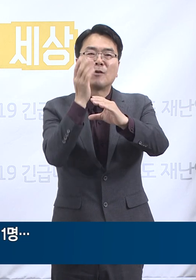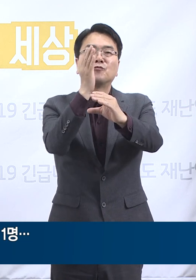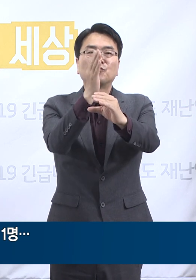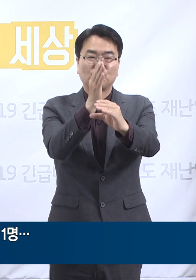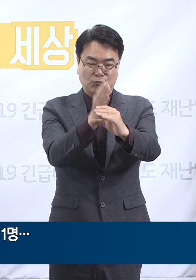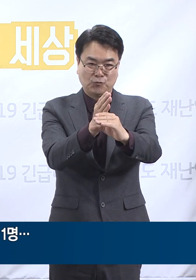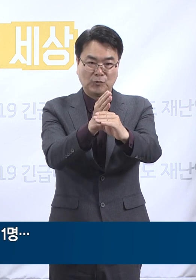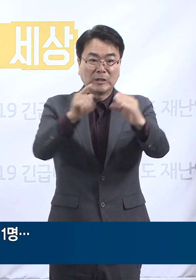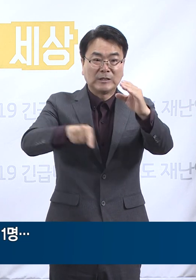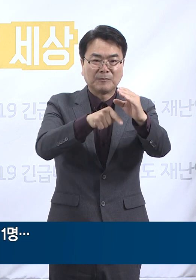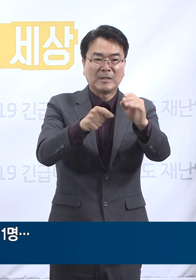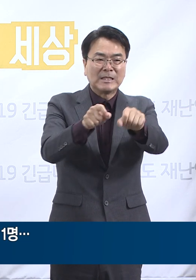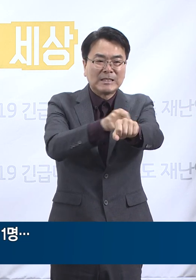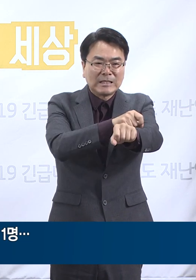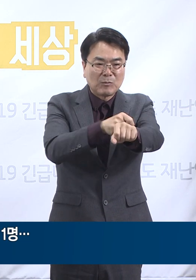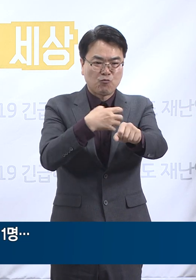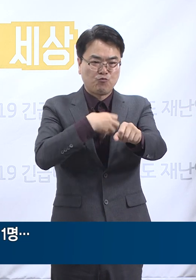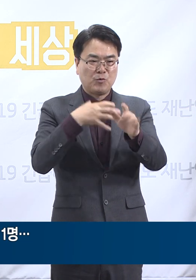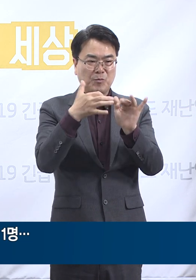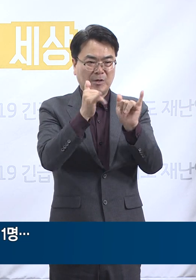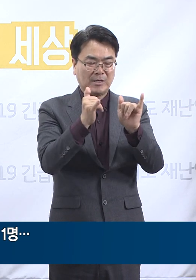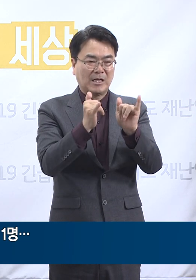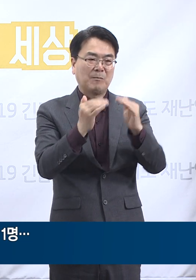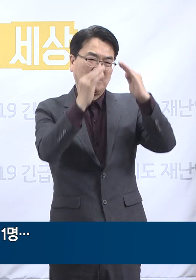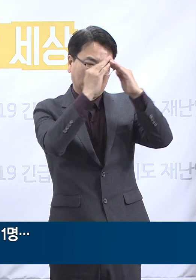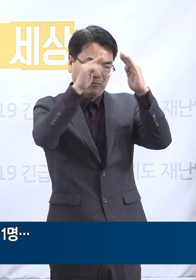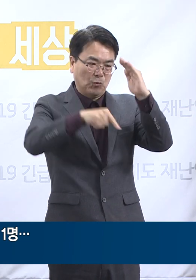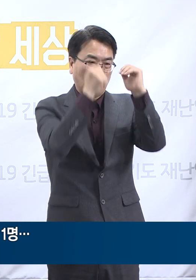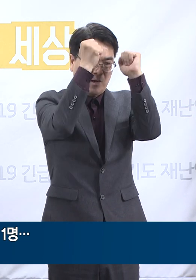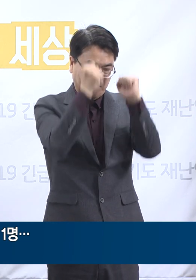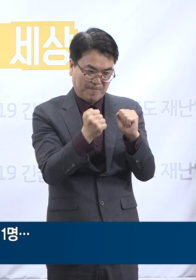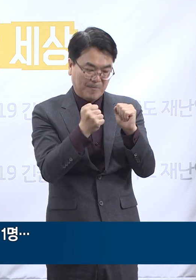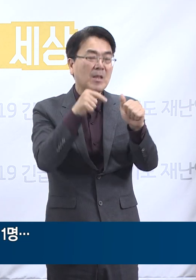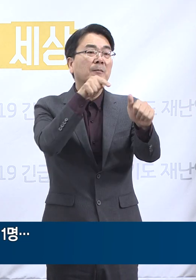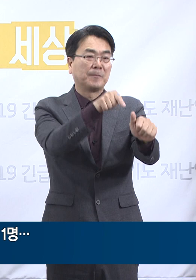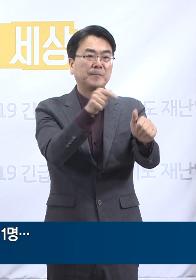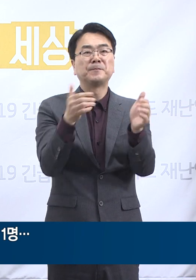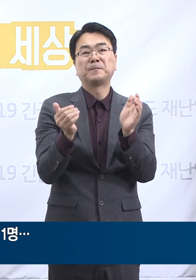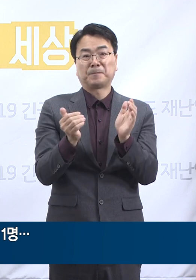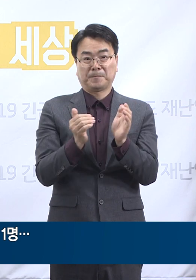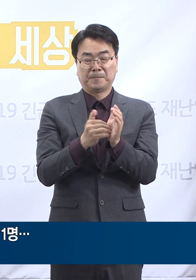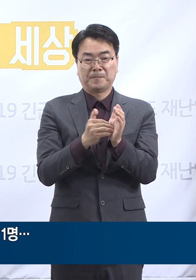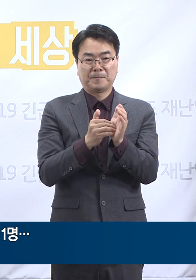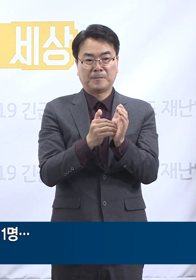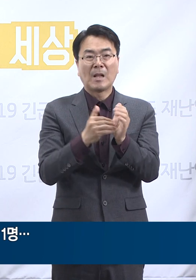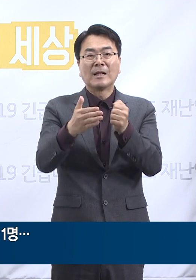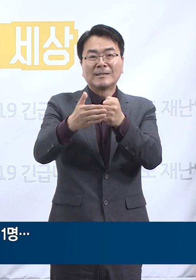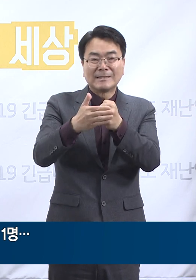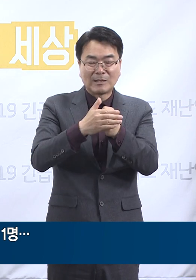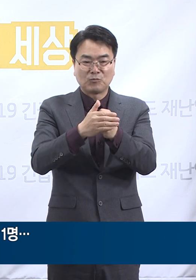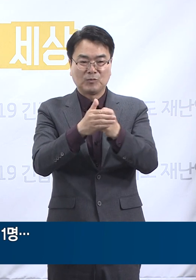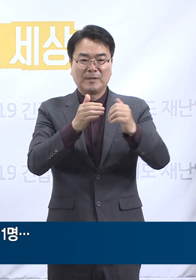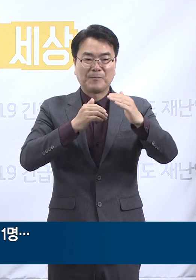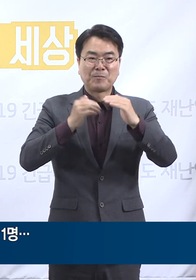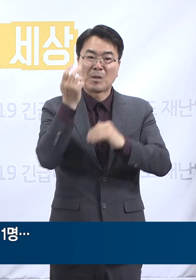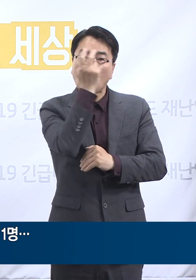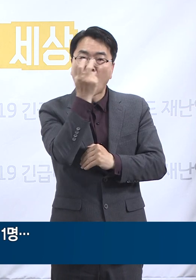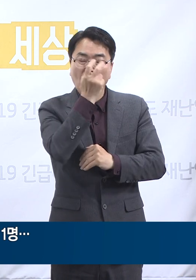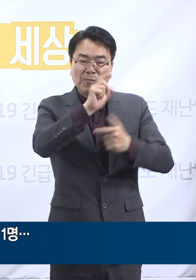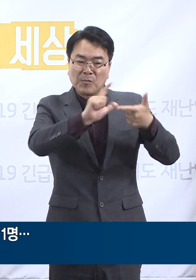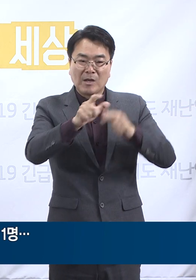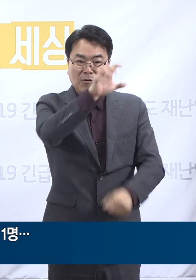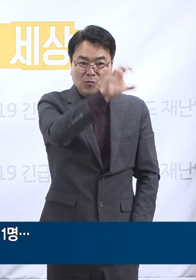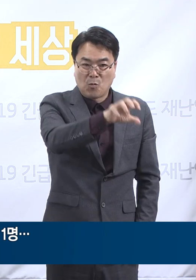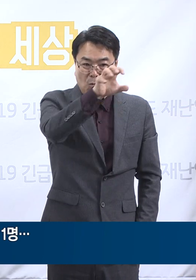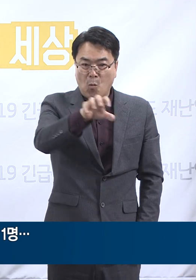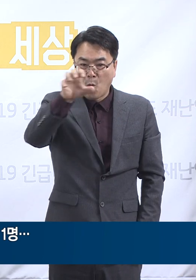밀접 접촉한 36명을 자가격리 조치하였습니다. 물류센터 내 드라이브스루 및 워킹스루 선별진료소 3개소를